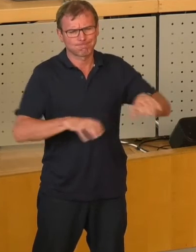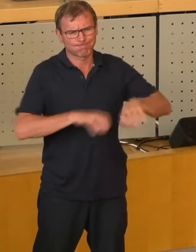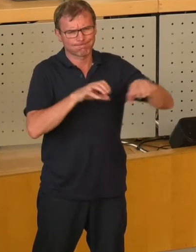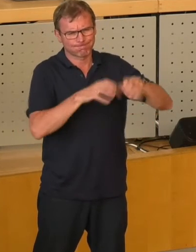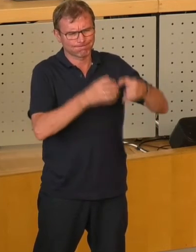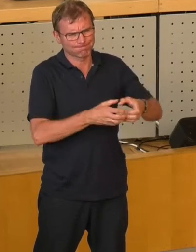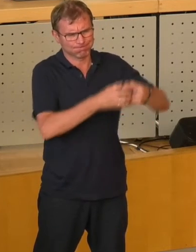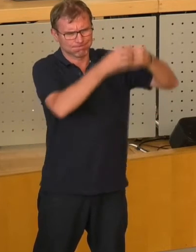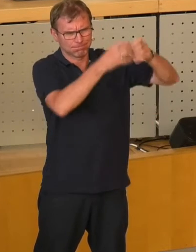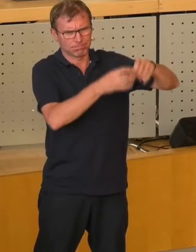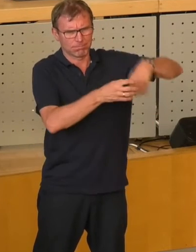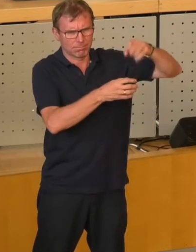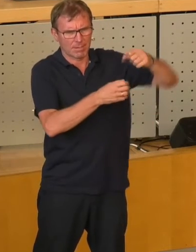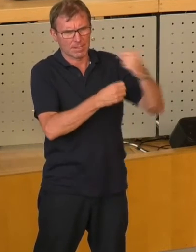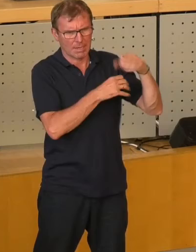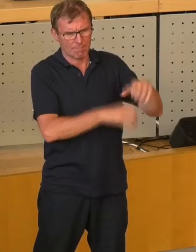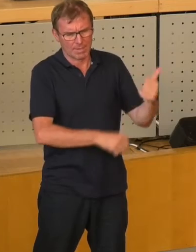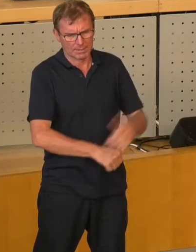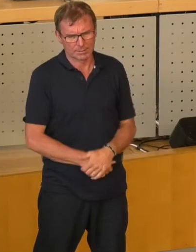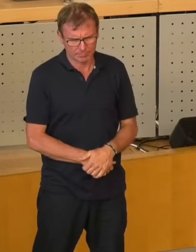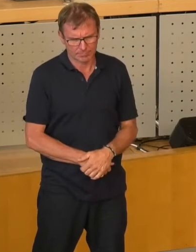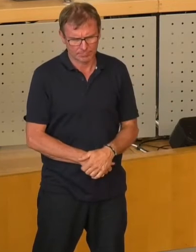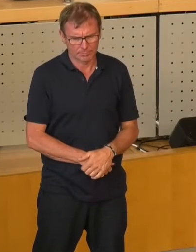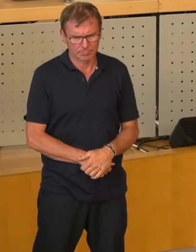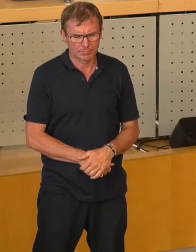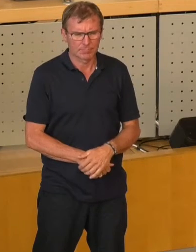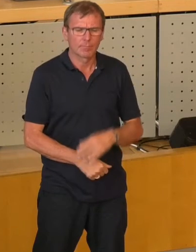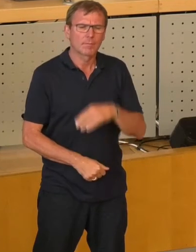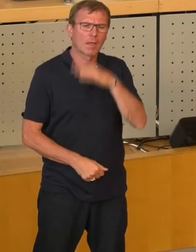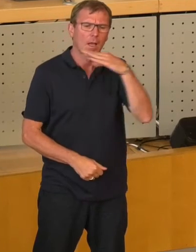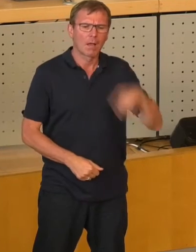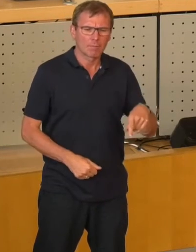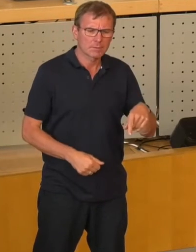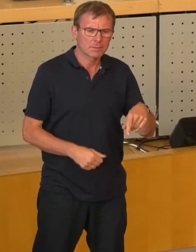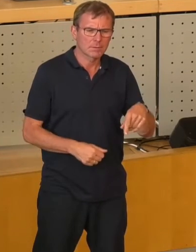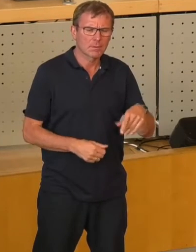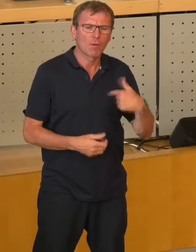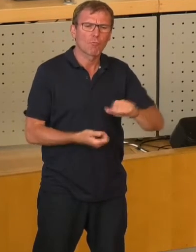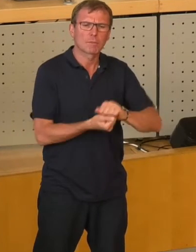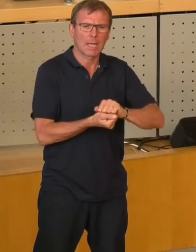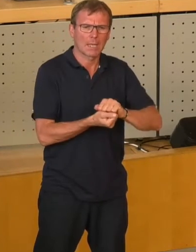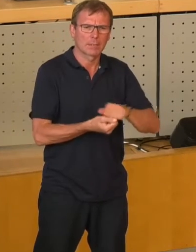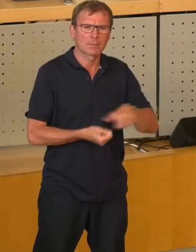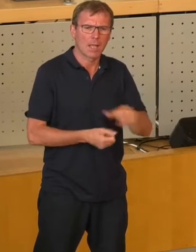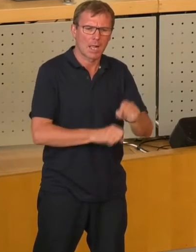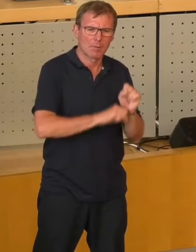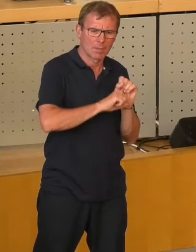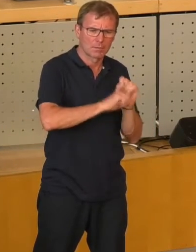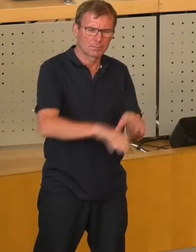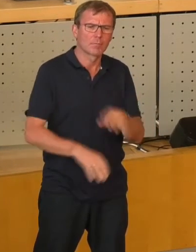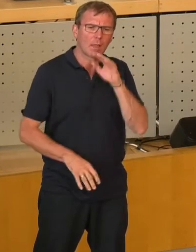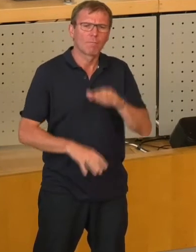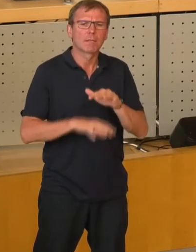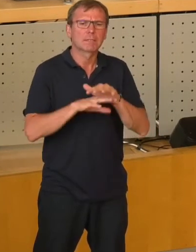Wir hatten Wasser, das ungeklärt in der Elbe floss. Wir hatten im Wassernetz